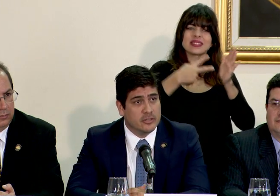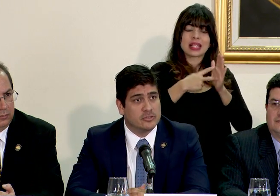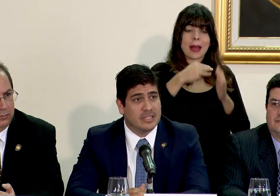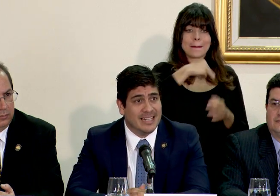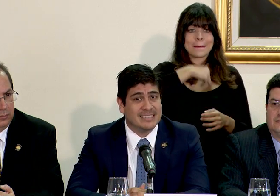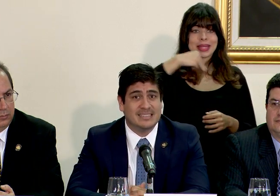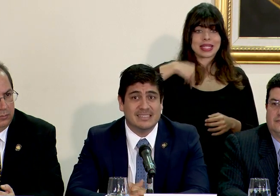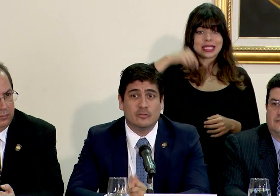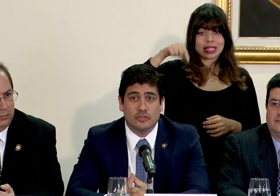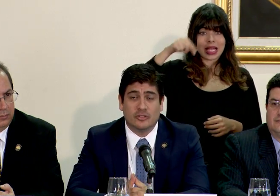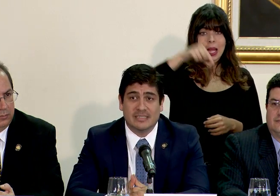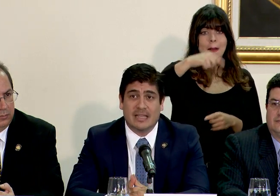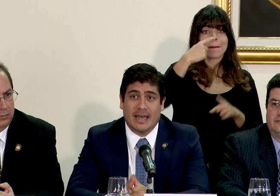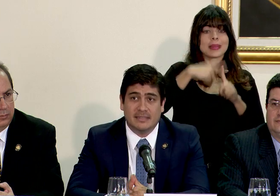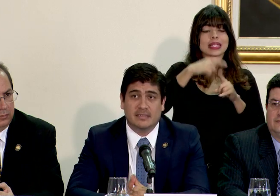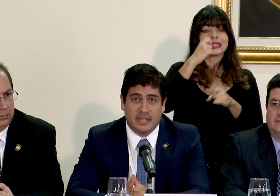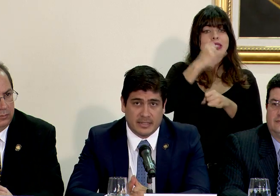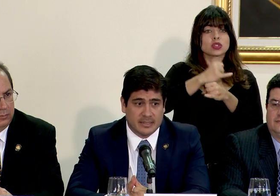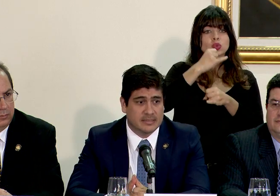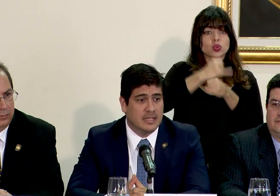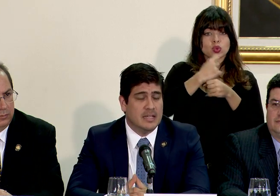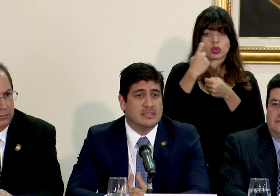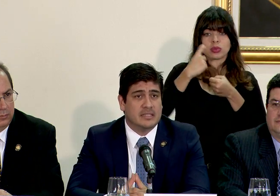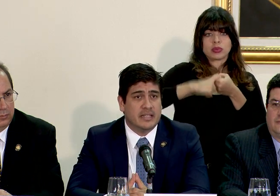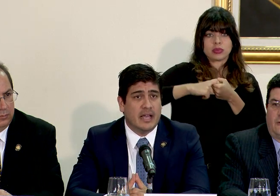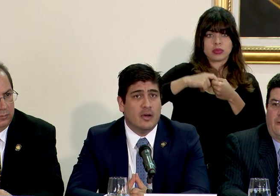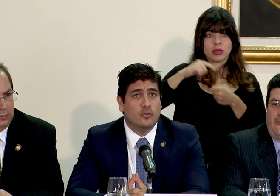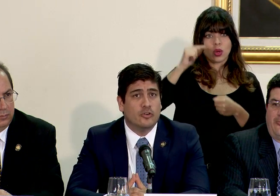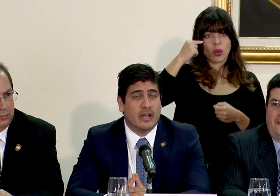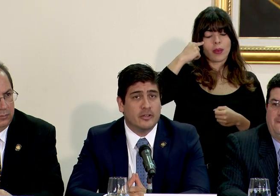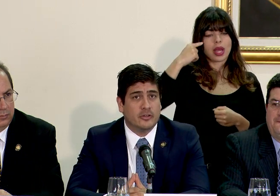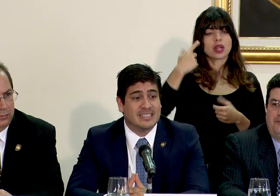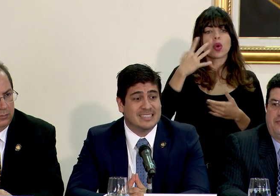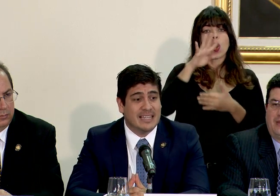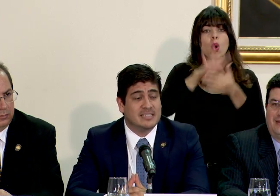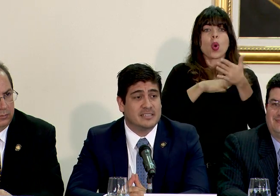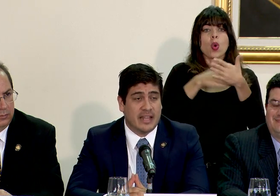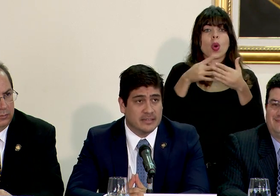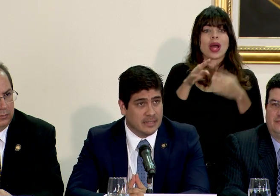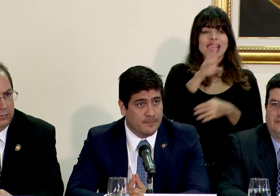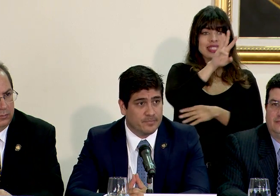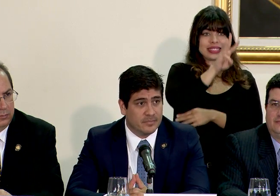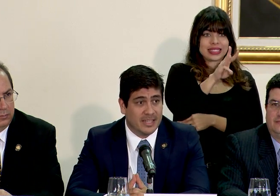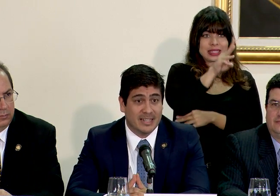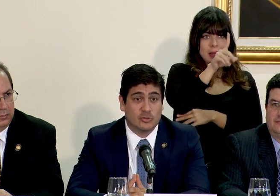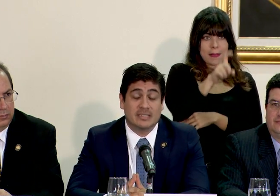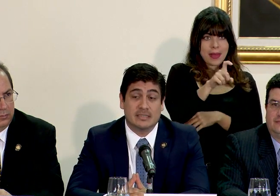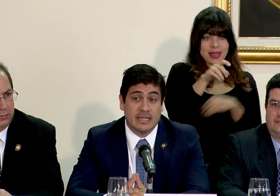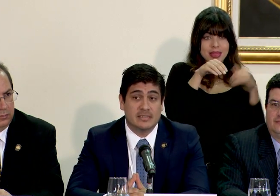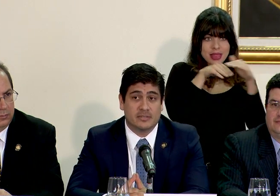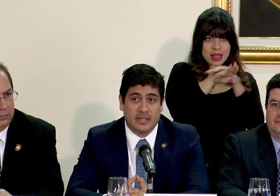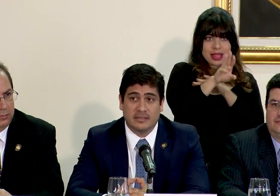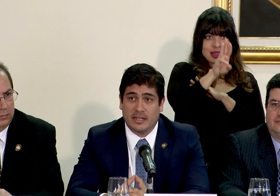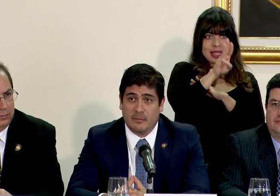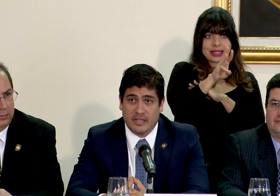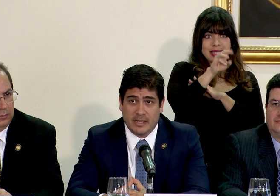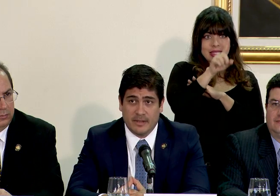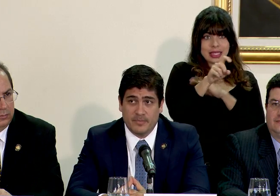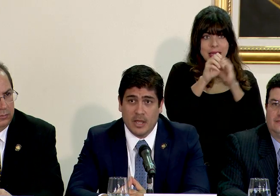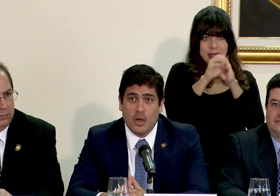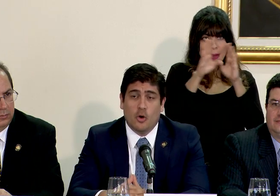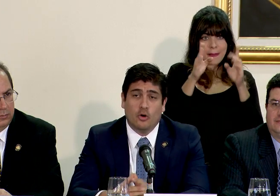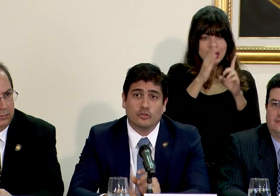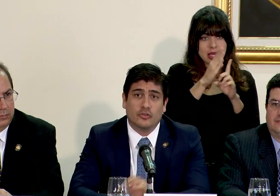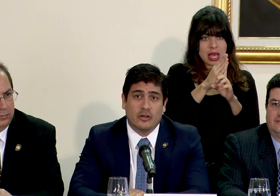ministerios y las instituciones adscritas. Sería un horario de seis treinta, de ingreso a las seis treinta de la